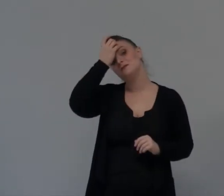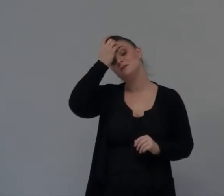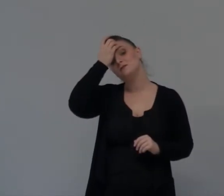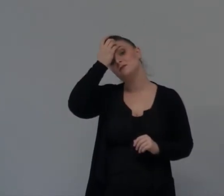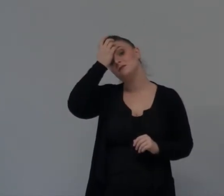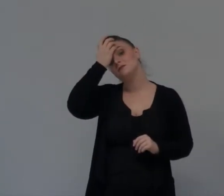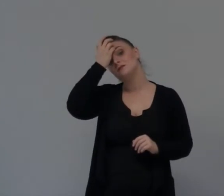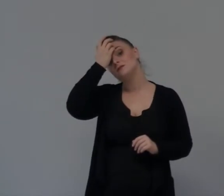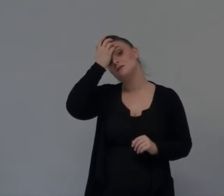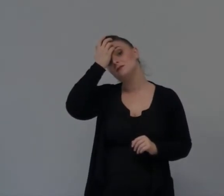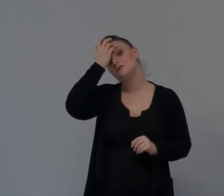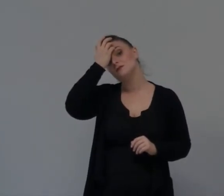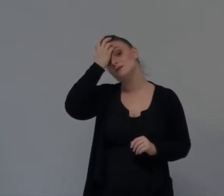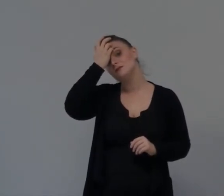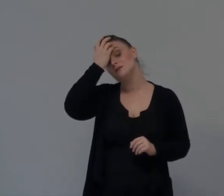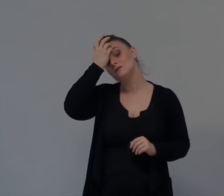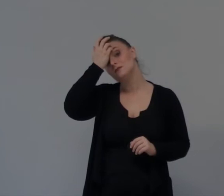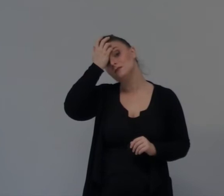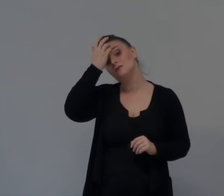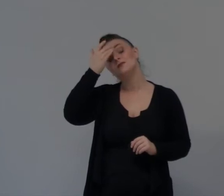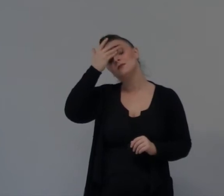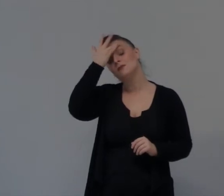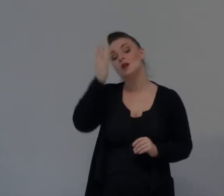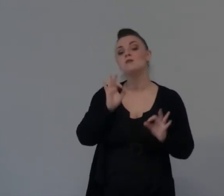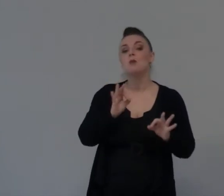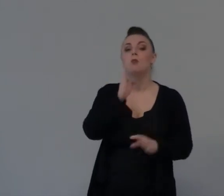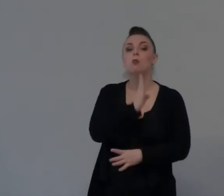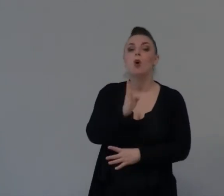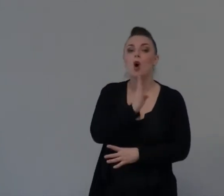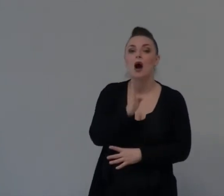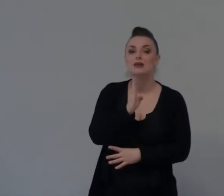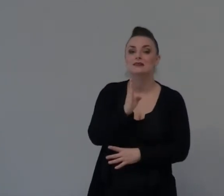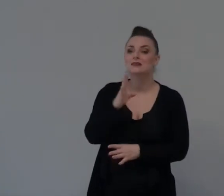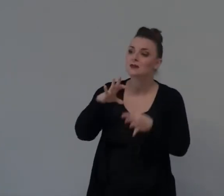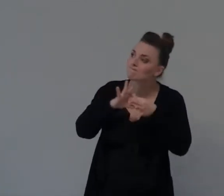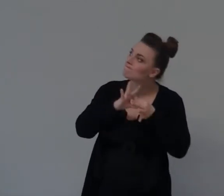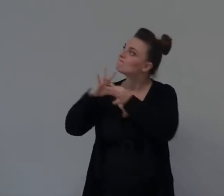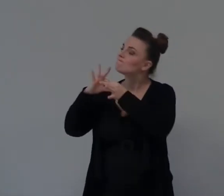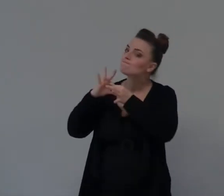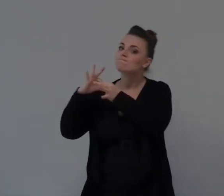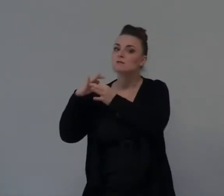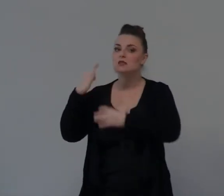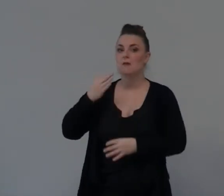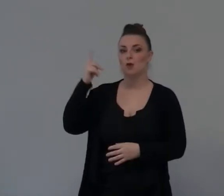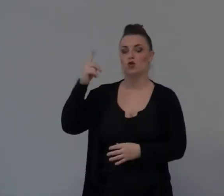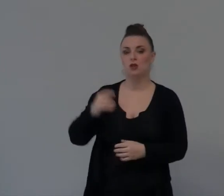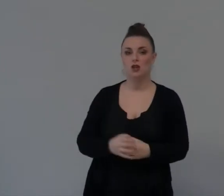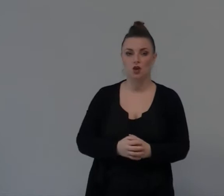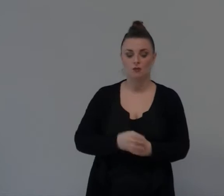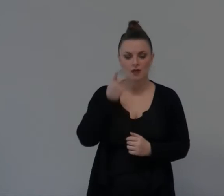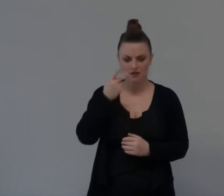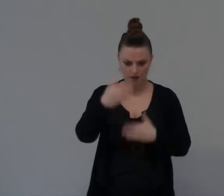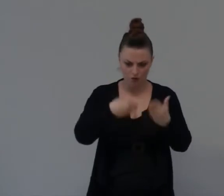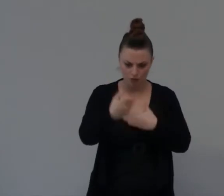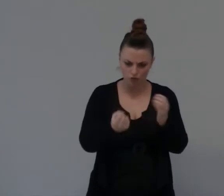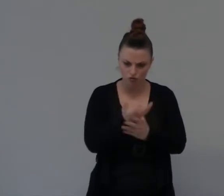rimasto Dipendente Da Da Vediamo Come va Marti La situazione Alla